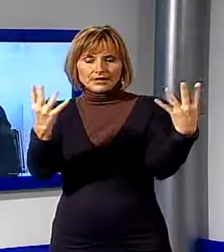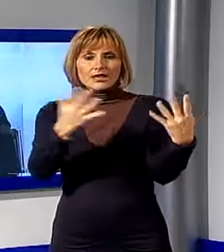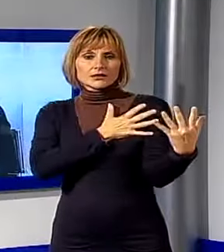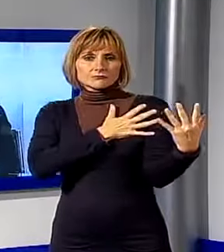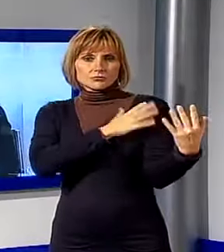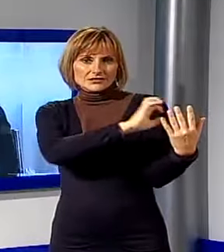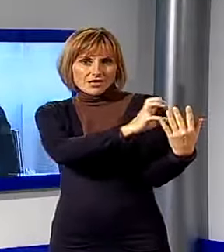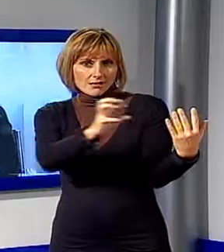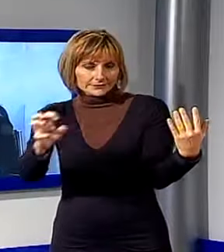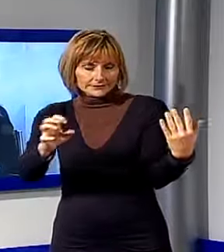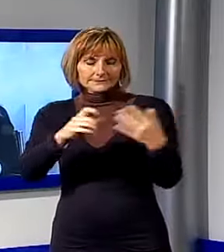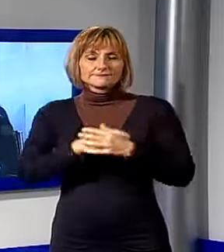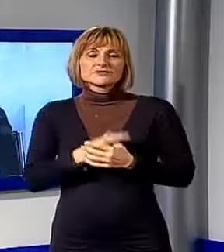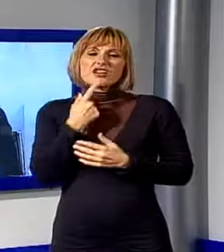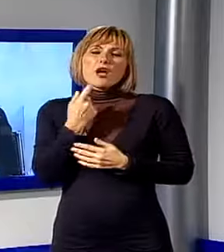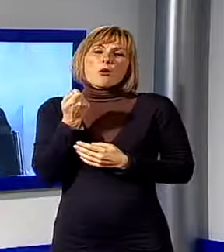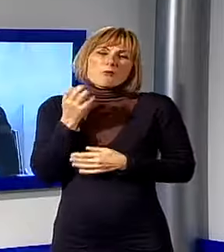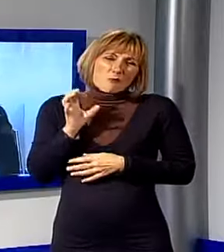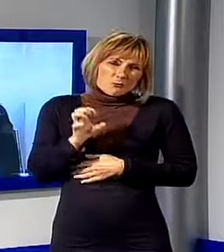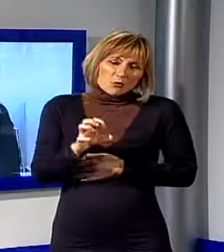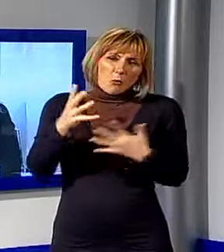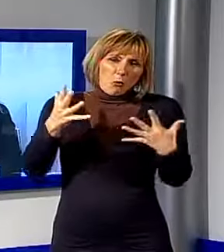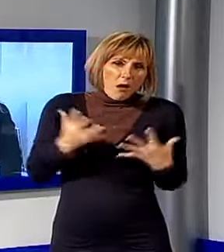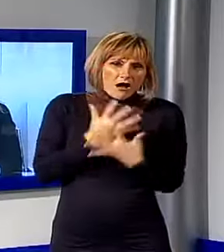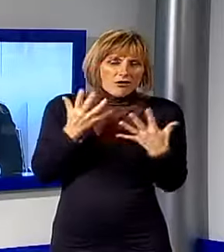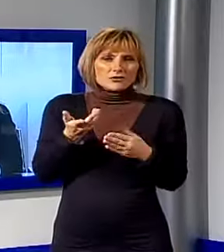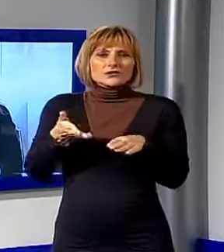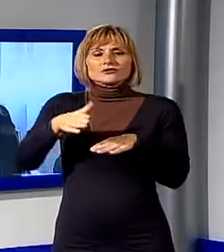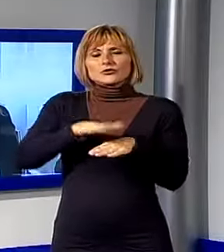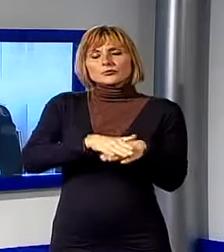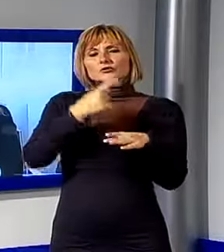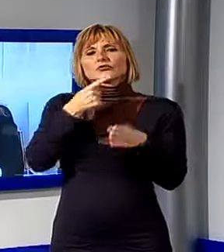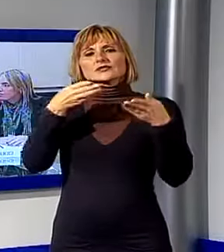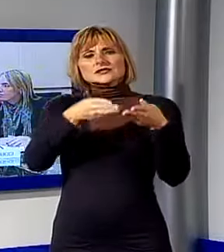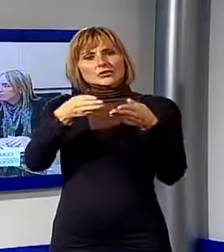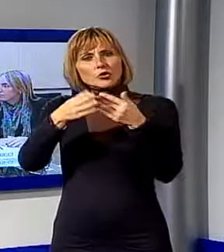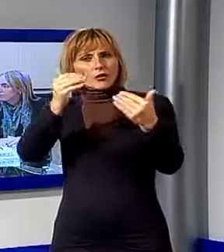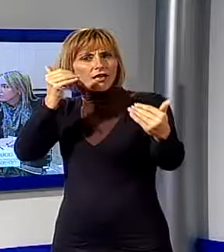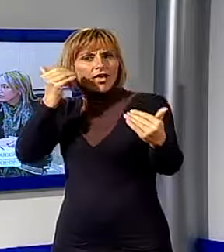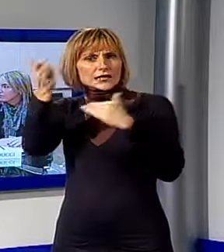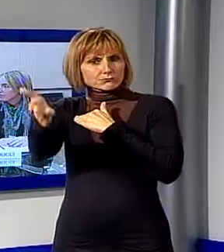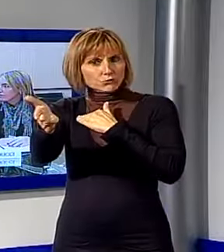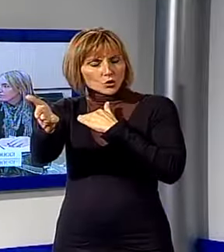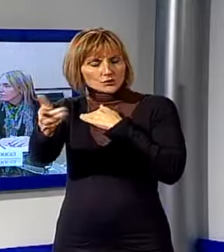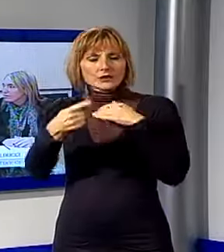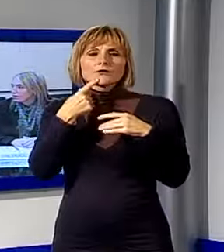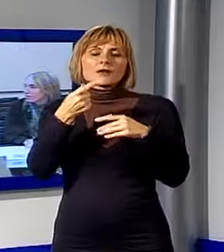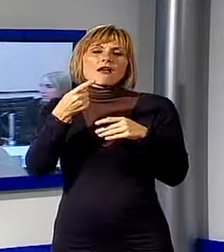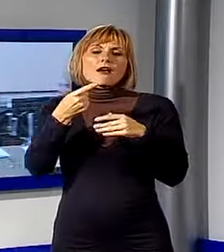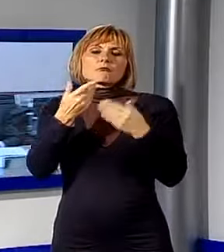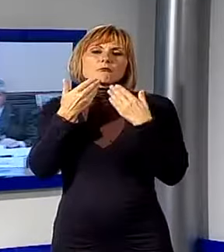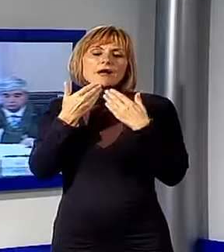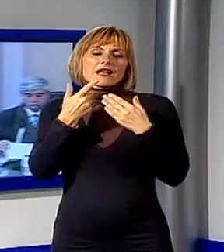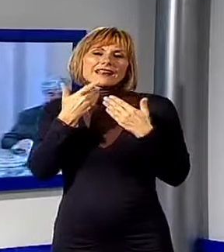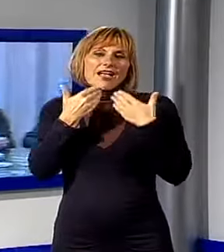qualche timido segnale di un'inversione di tendenza provenga soprattutto dai settori con forte propensione all'export, grazie al cambio favorevole